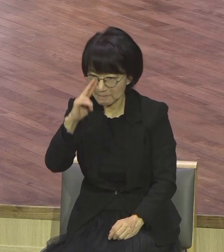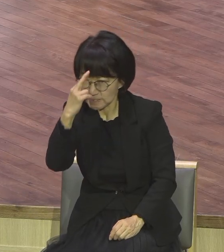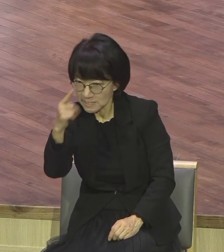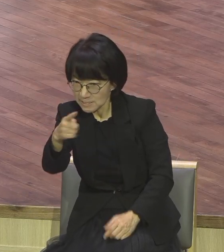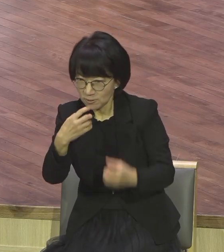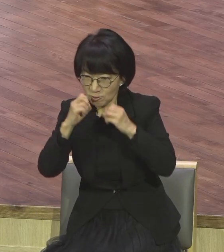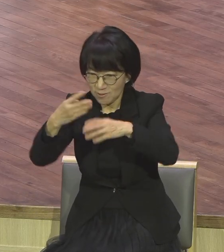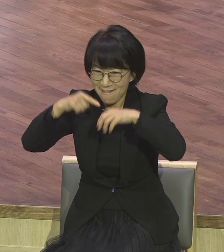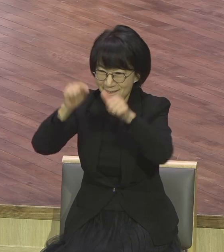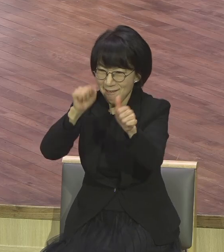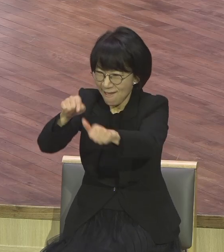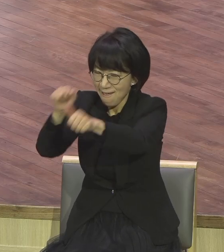뭐라고 하느냐